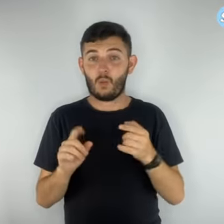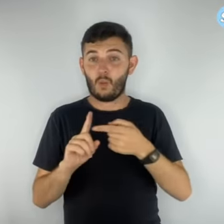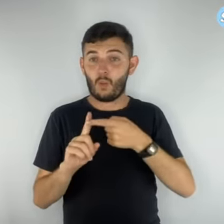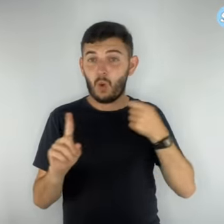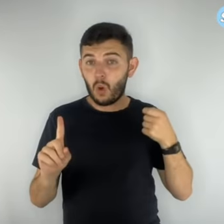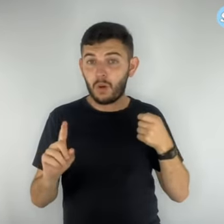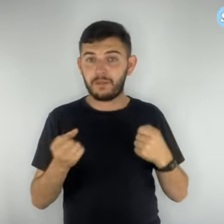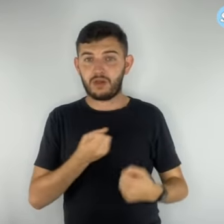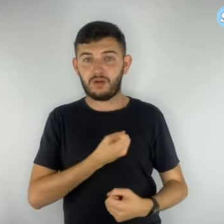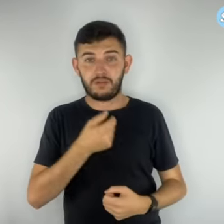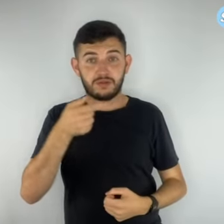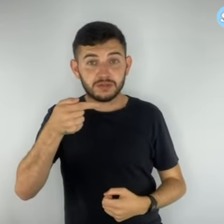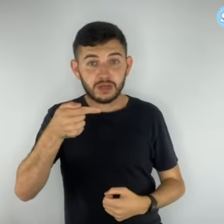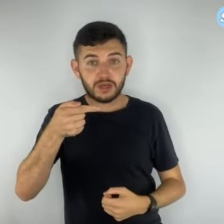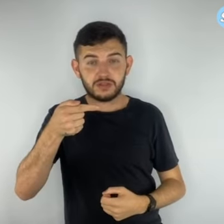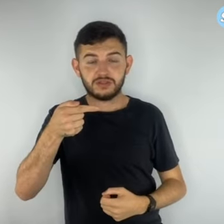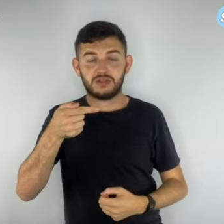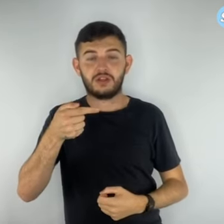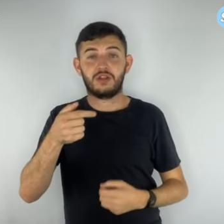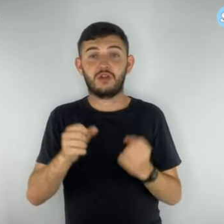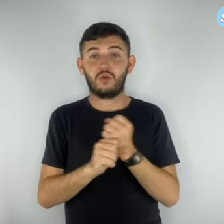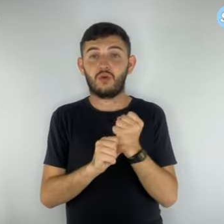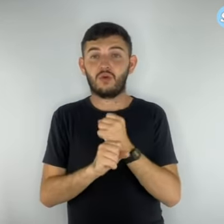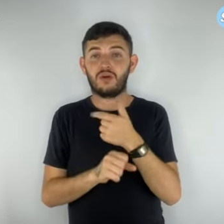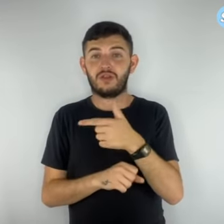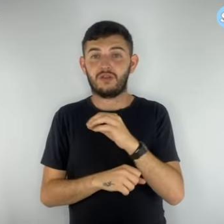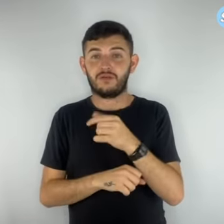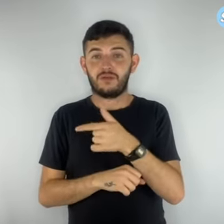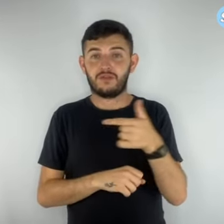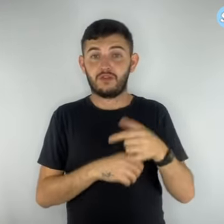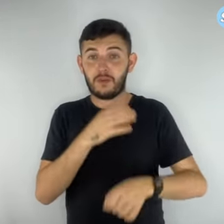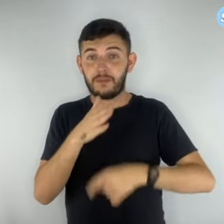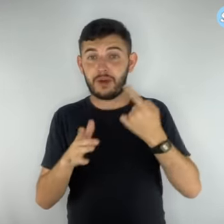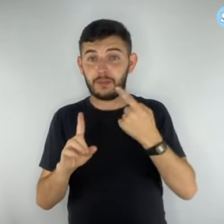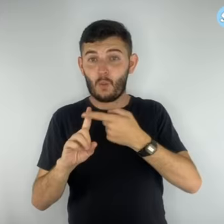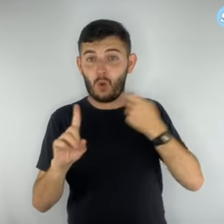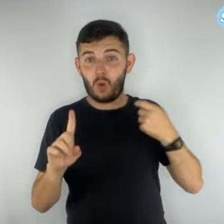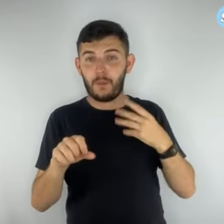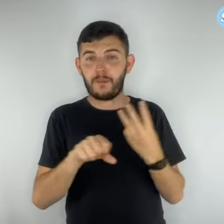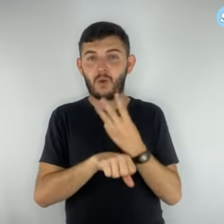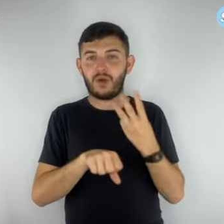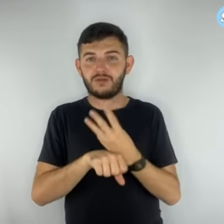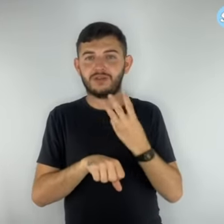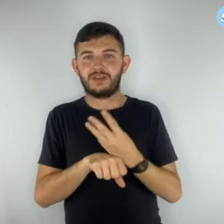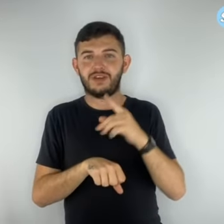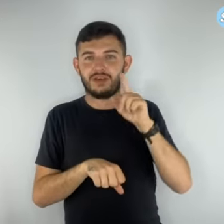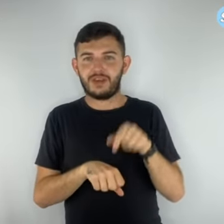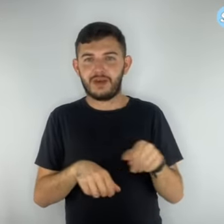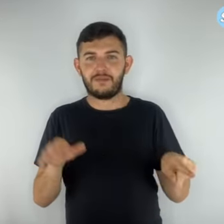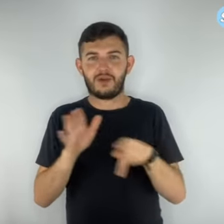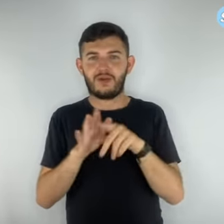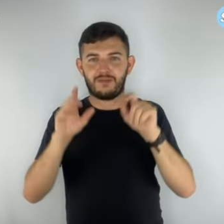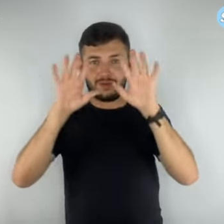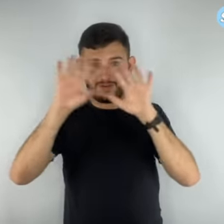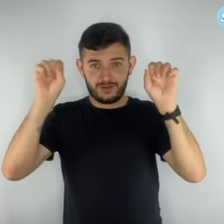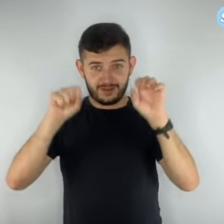2022 chega por WhatsApp e vem supostamente do Tribunal de Justiça do Distrito Federal e